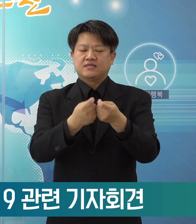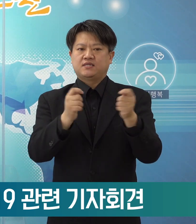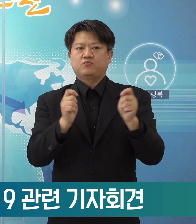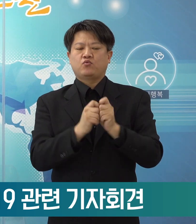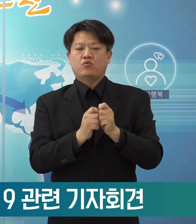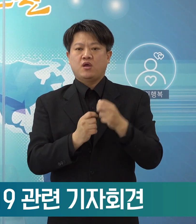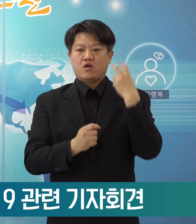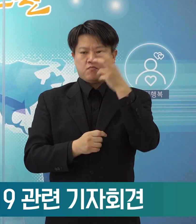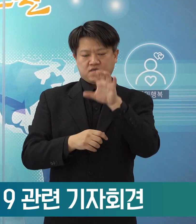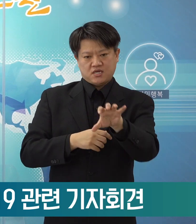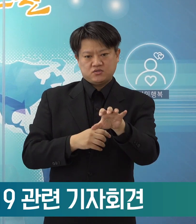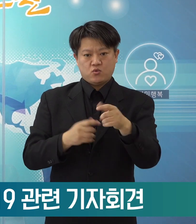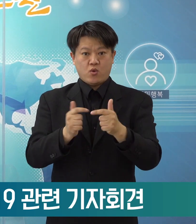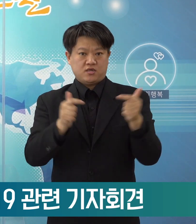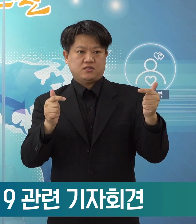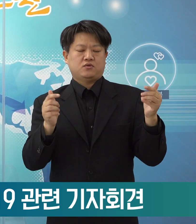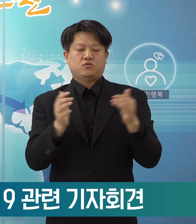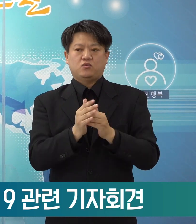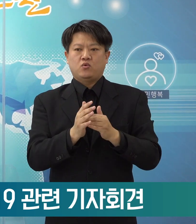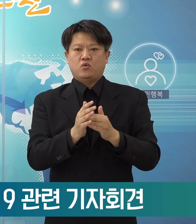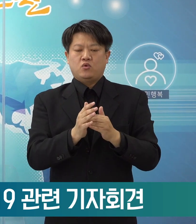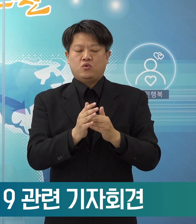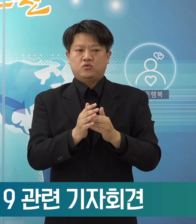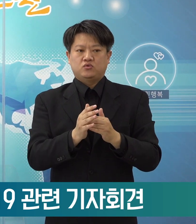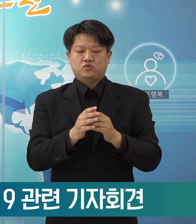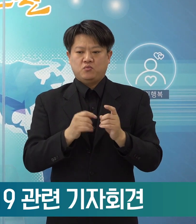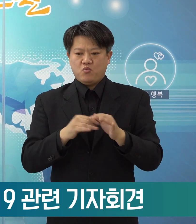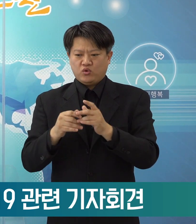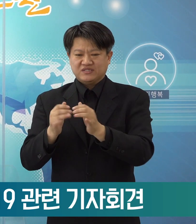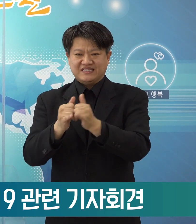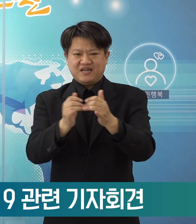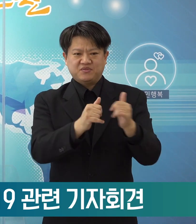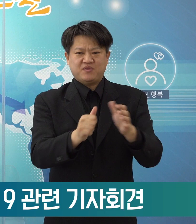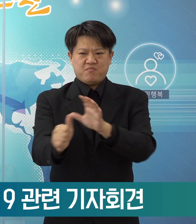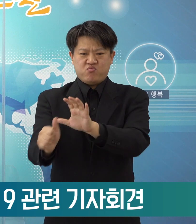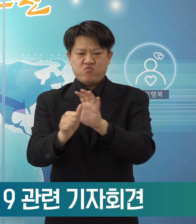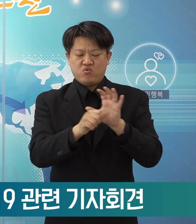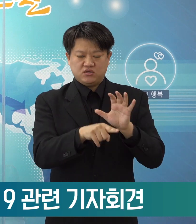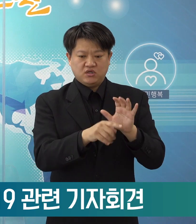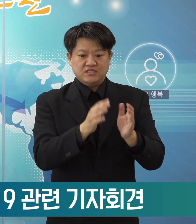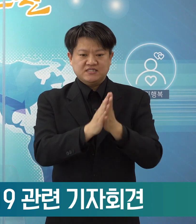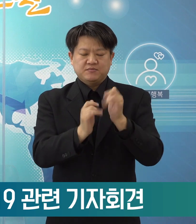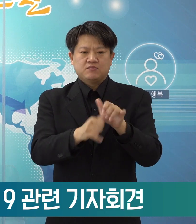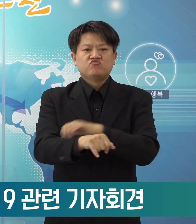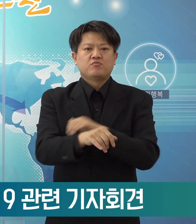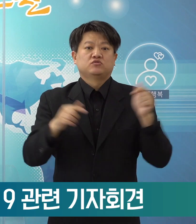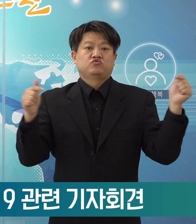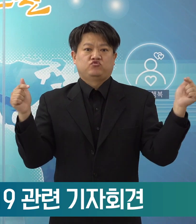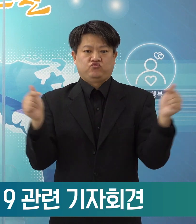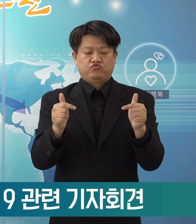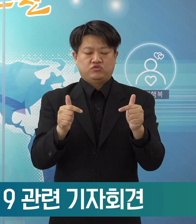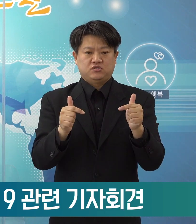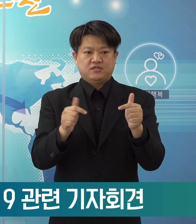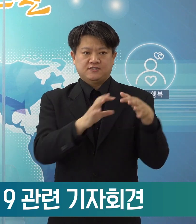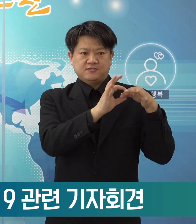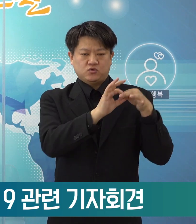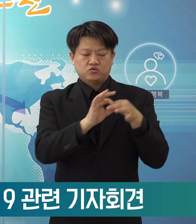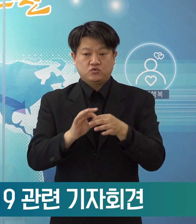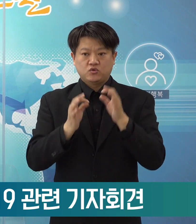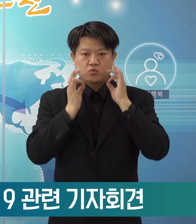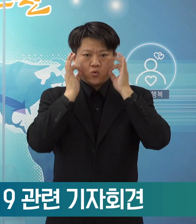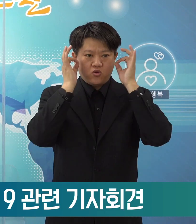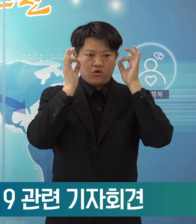확대하였고 가요행정장원을 총동원해서 시민불편을 해소하는데 지속적으로